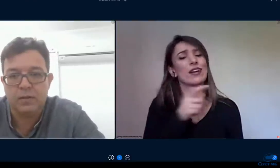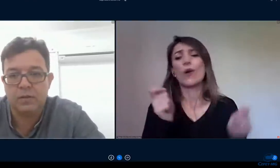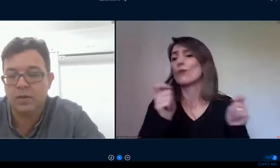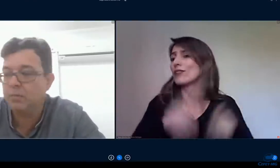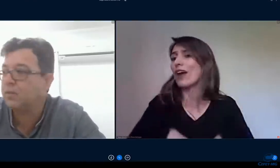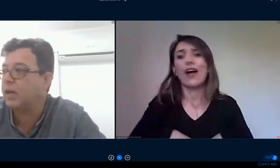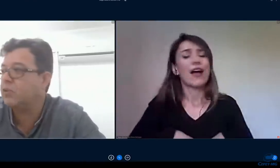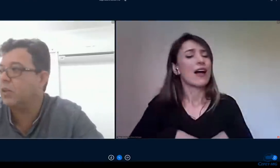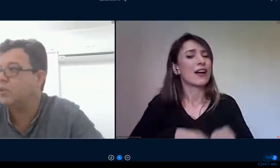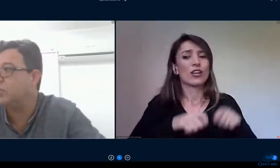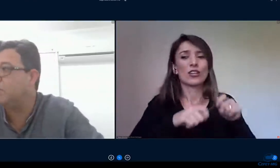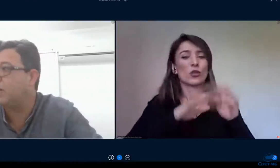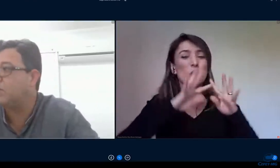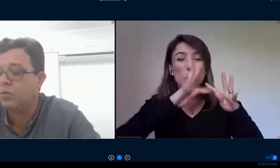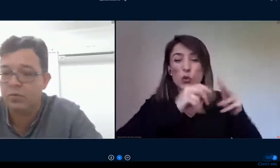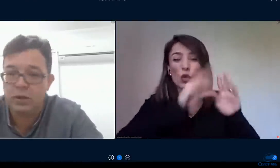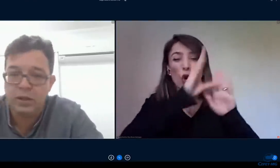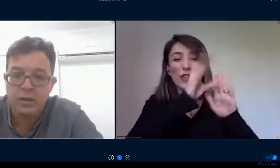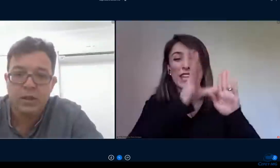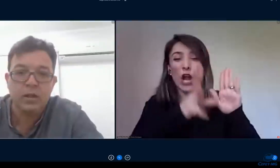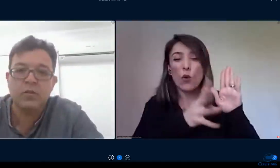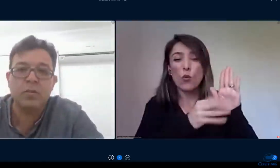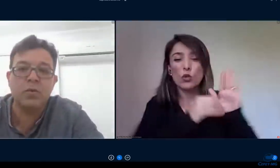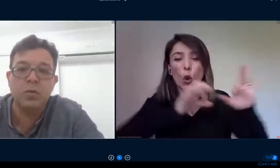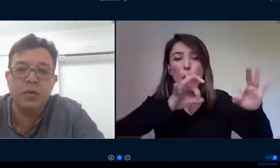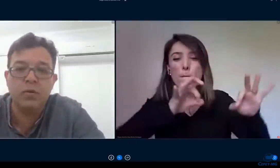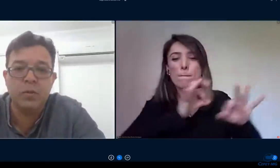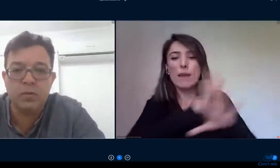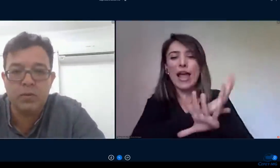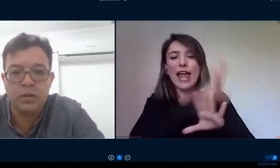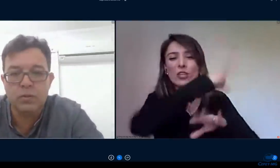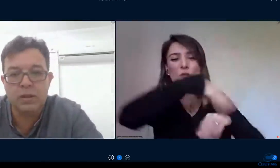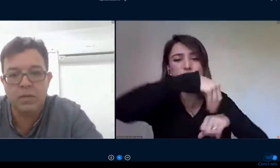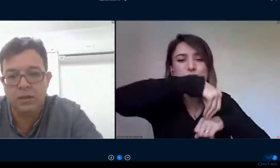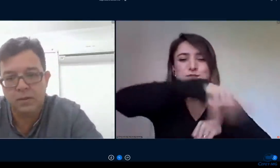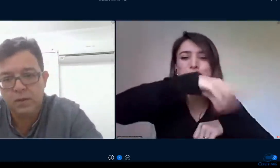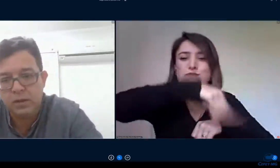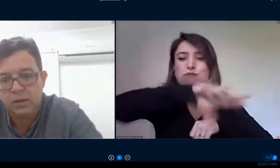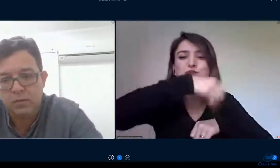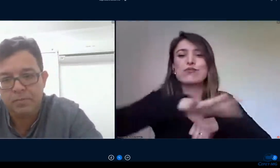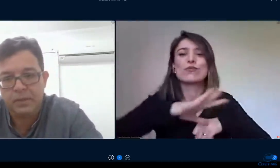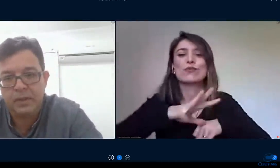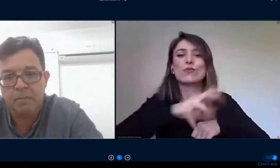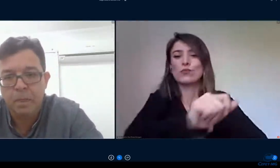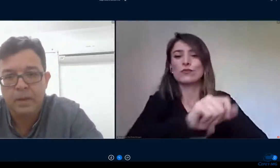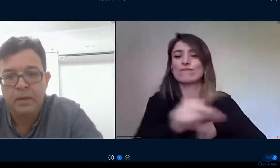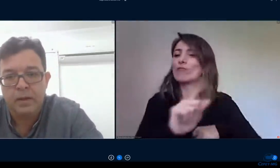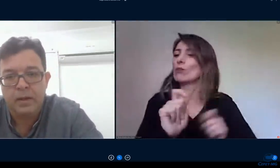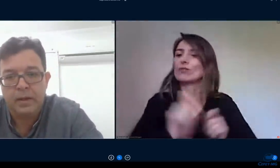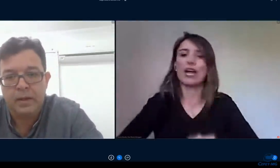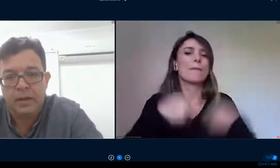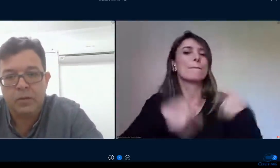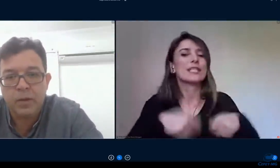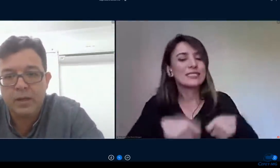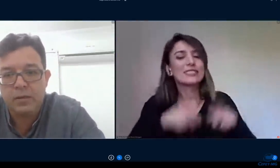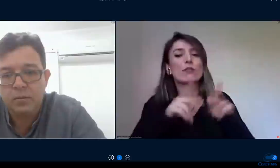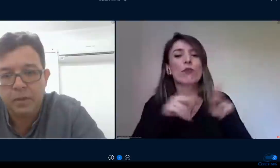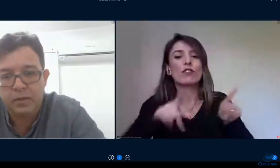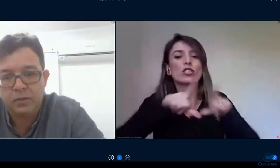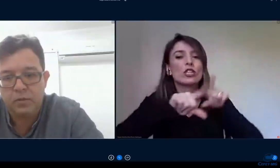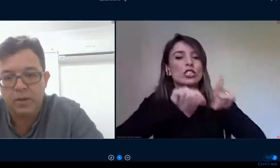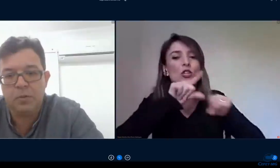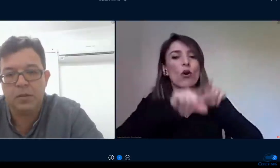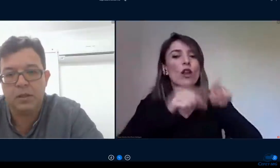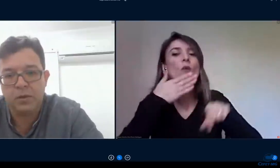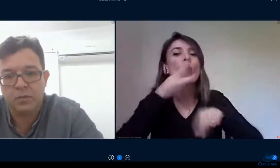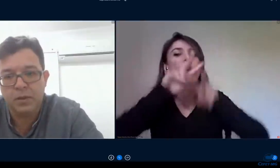das emendas então a mensagem que a gente passou foi não se preocupe em cumprir conteúdo e emenda esse ano não é ano